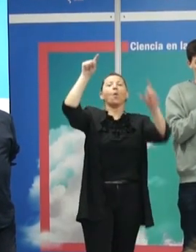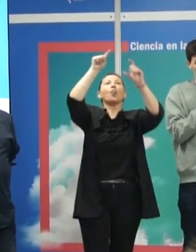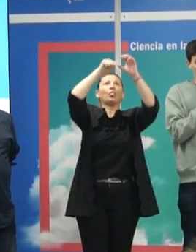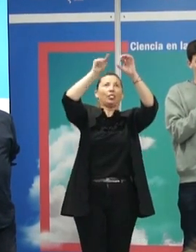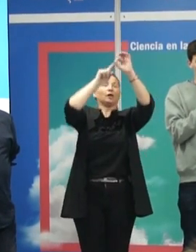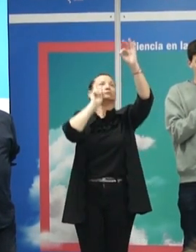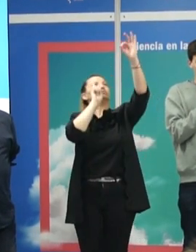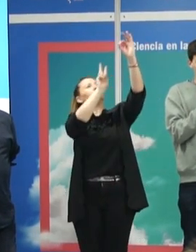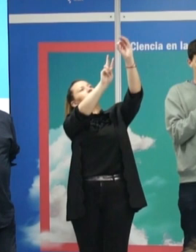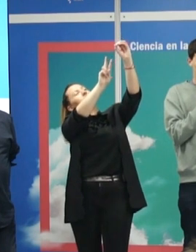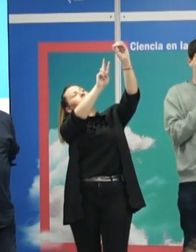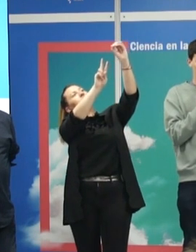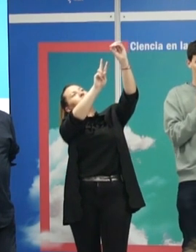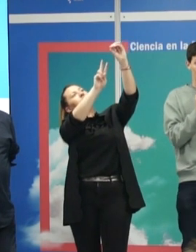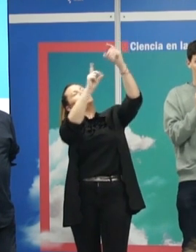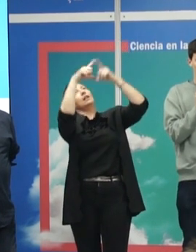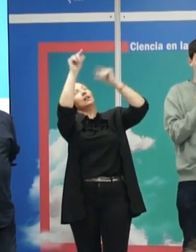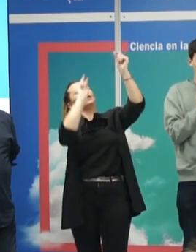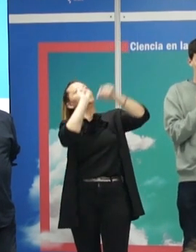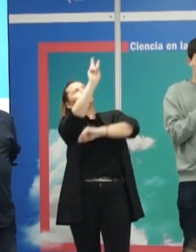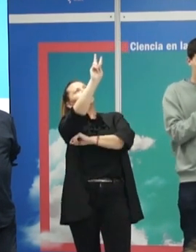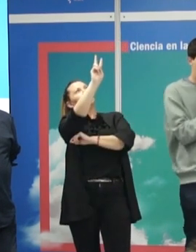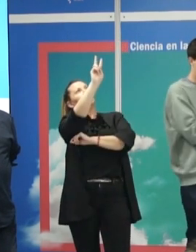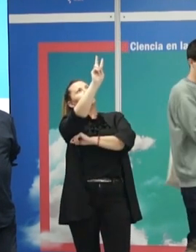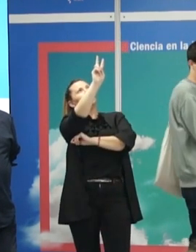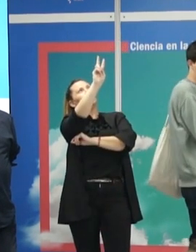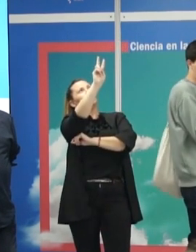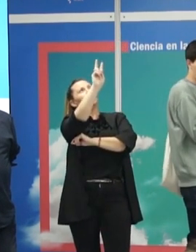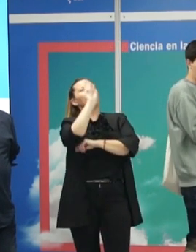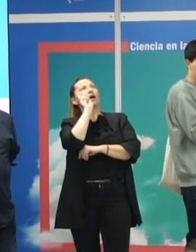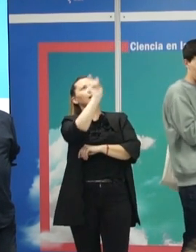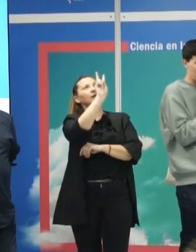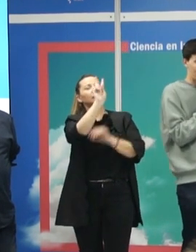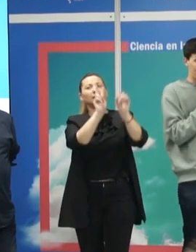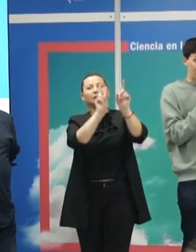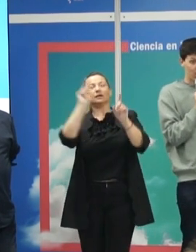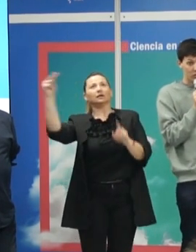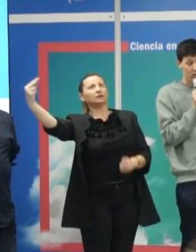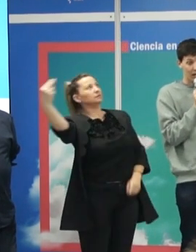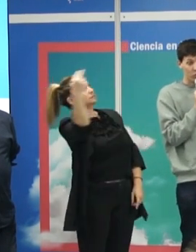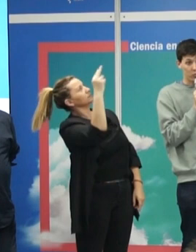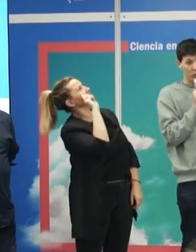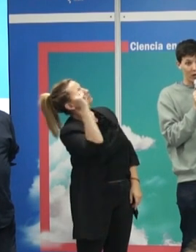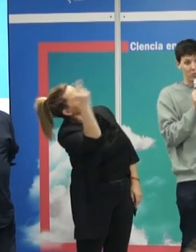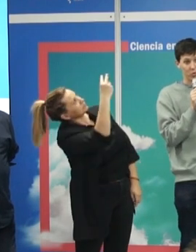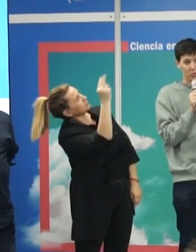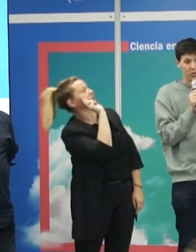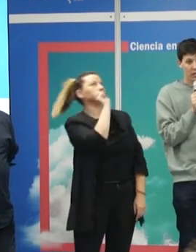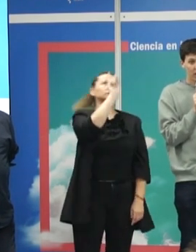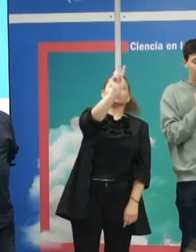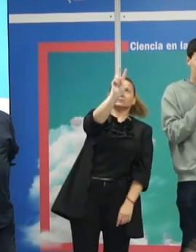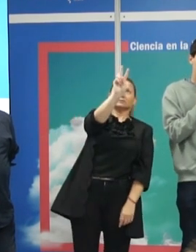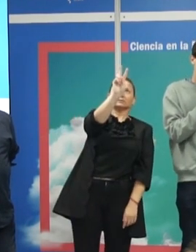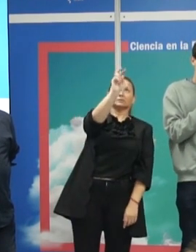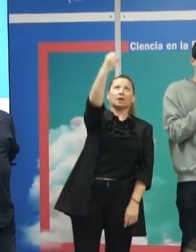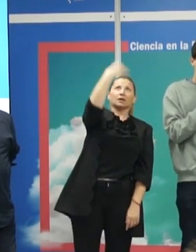si nosotros miramos una estrella deberíamos verlo tanto en una dirección como en la dirección contraria en la anticodada debería darnos la luz por un lado y por otro